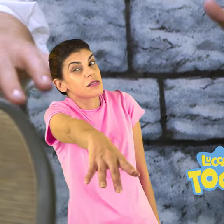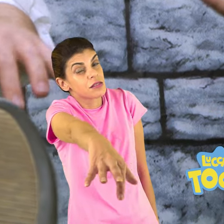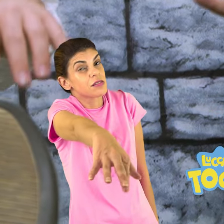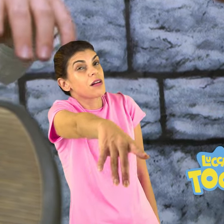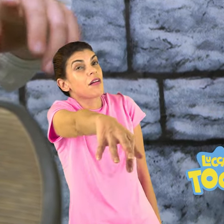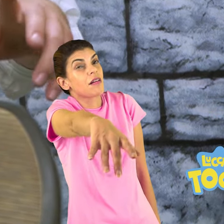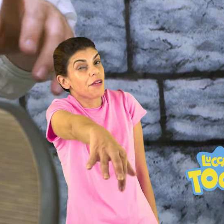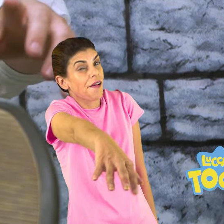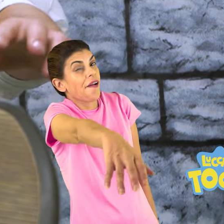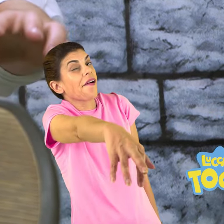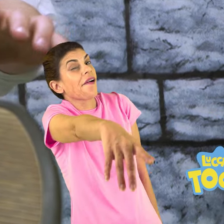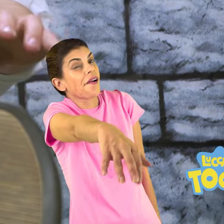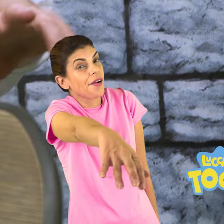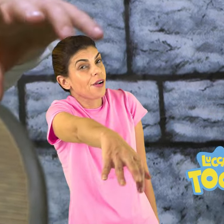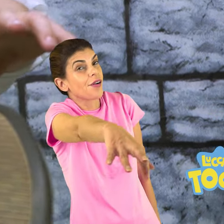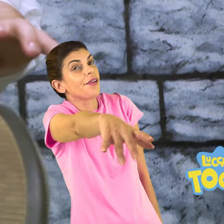A gente ficar.